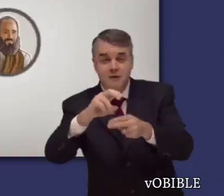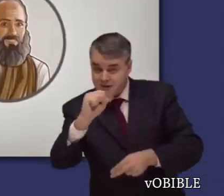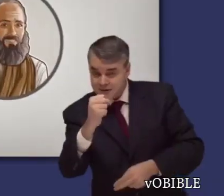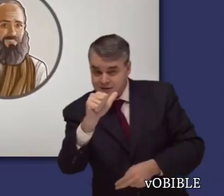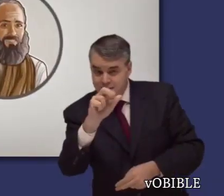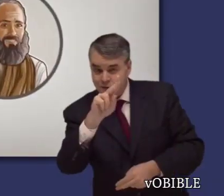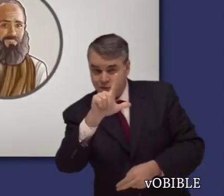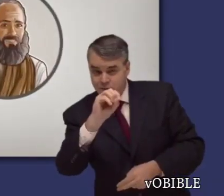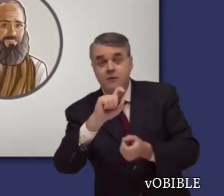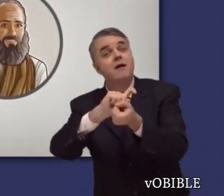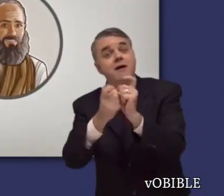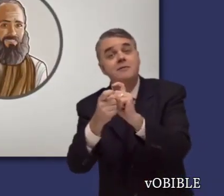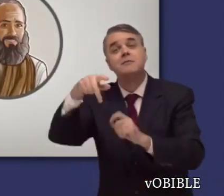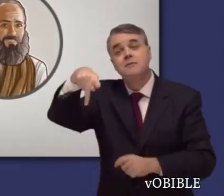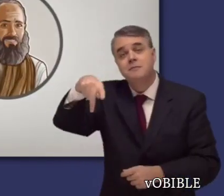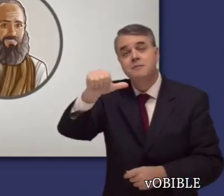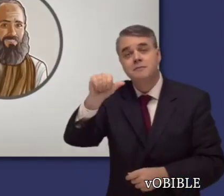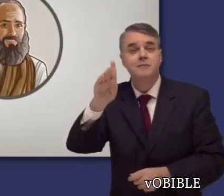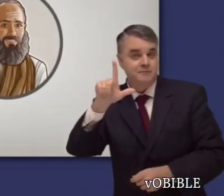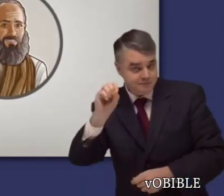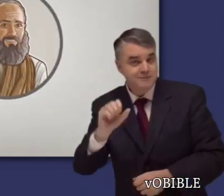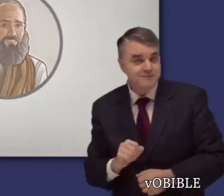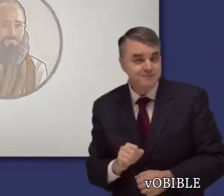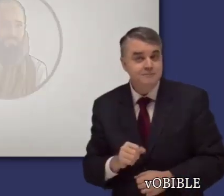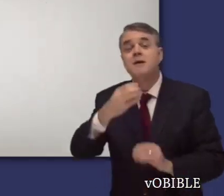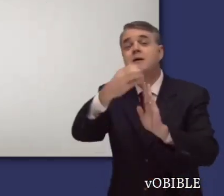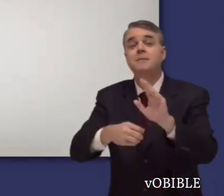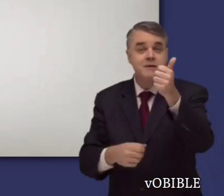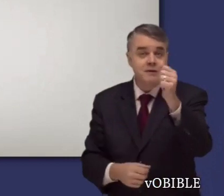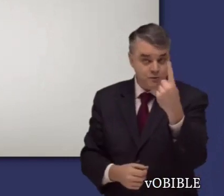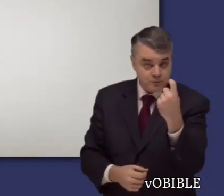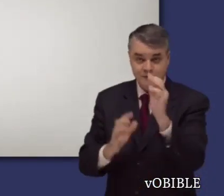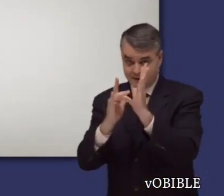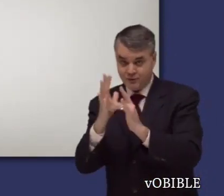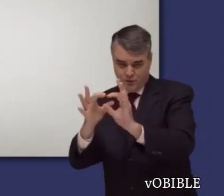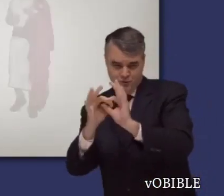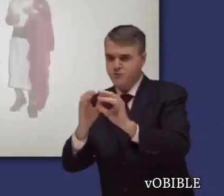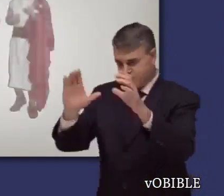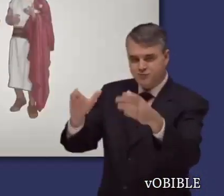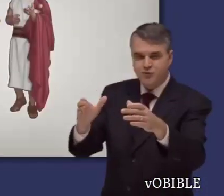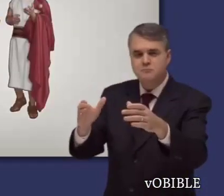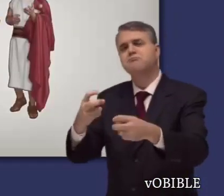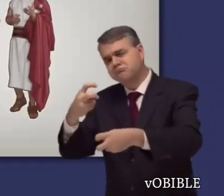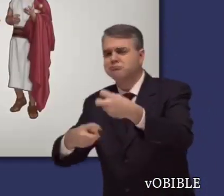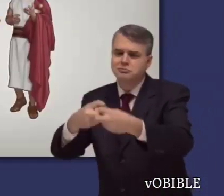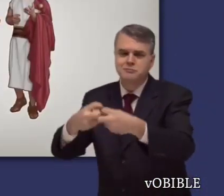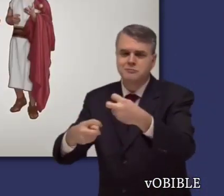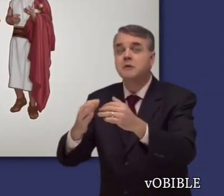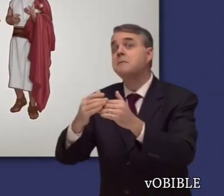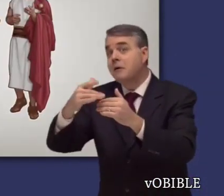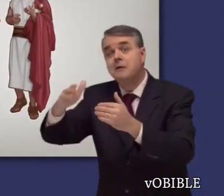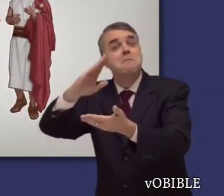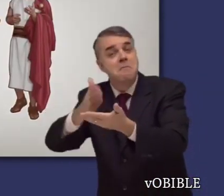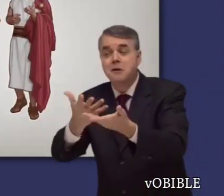tarde llega a ser conocido como el apóstol Pablo. En los capítulos 10 y 11 los discípulos